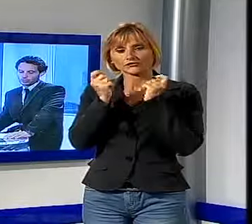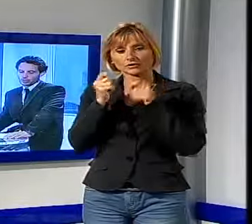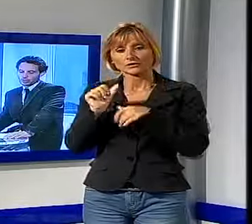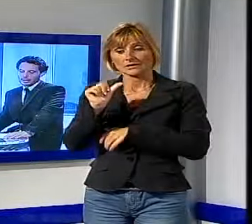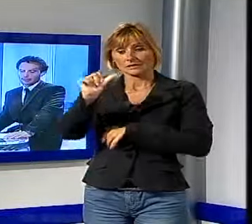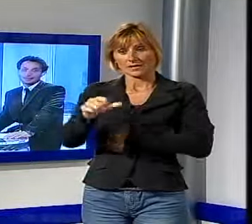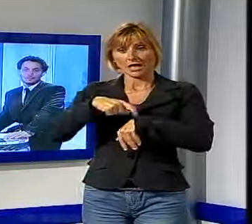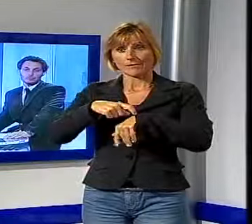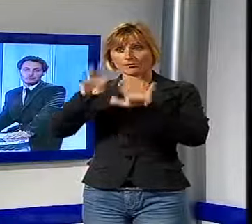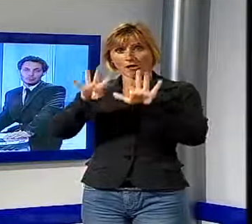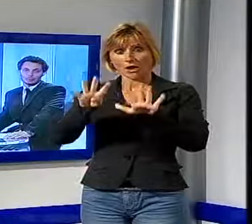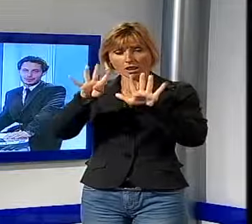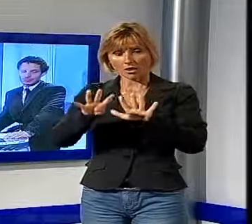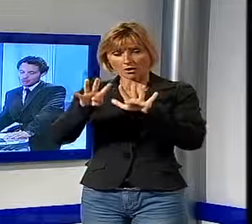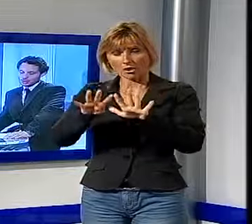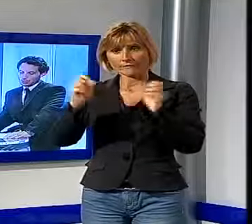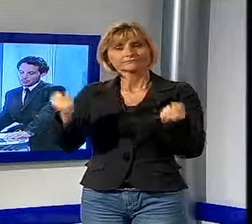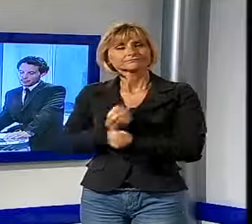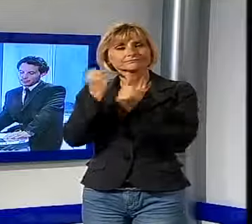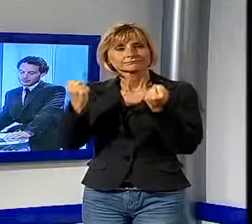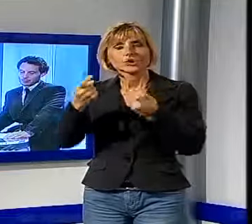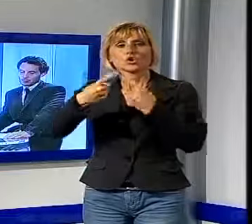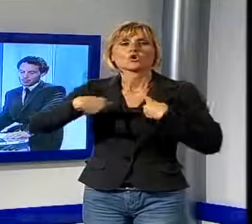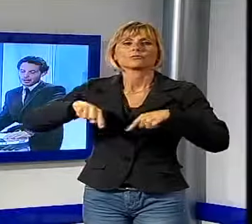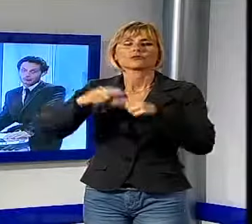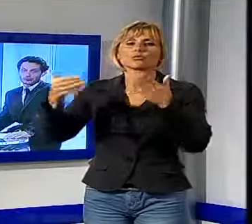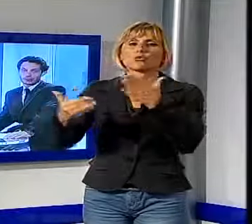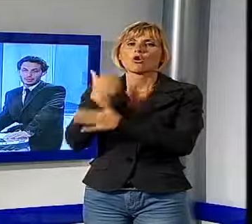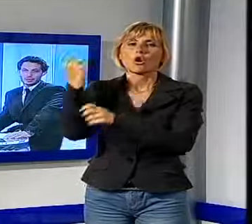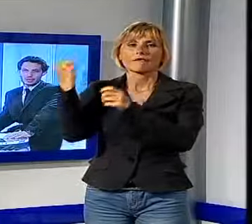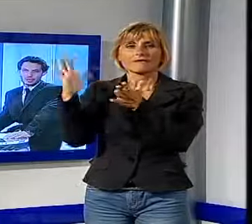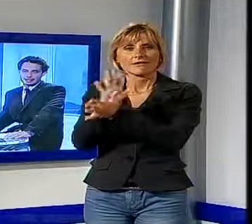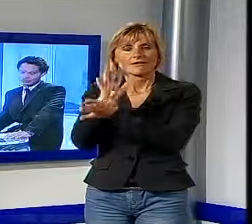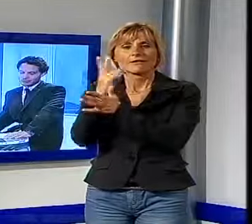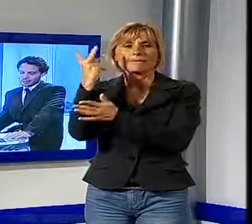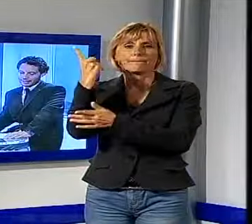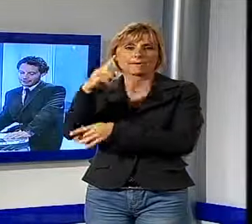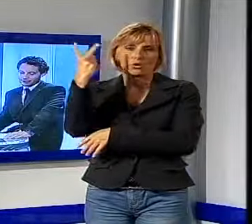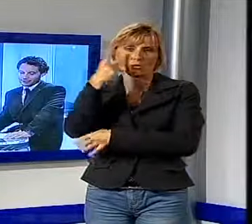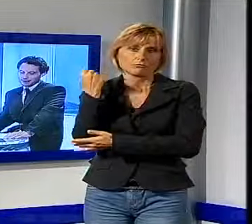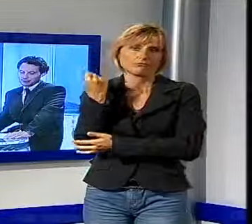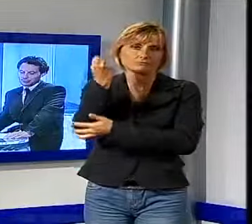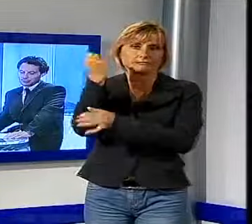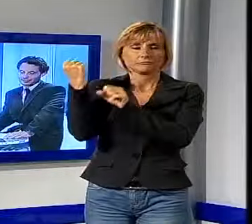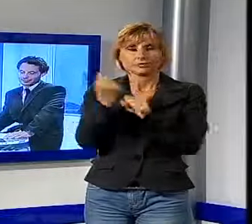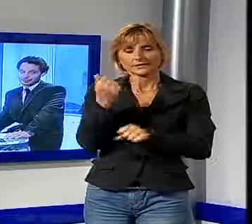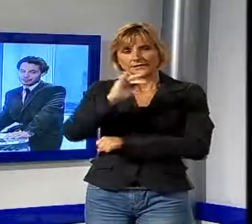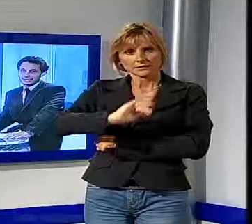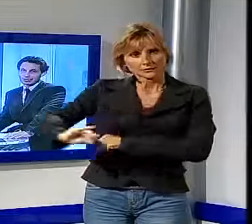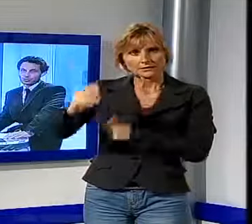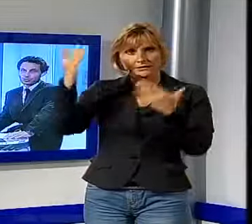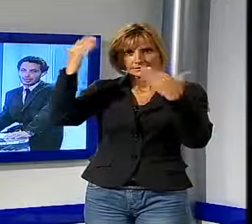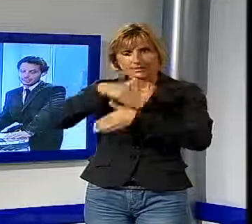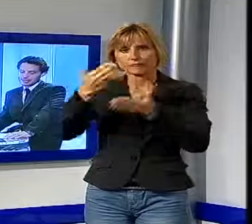21, rassegna promossa dal Comitato Nuovi Eventi per Lucca, con il sostegno della Fondazione Cassa di Risparmio, una serata